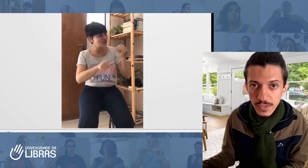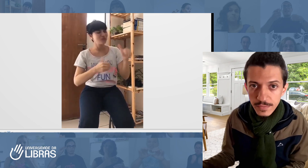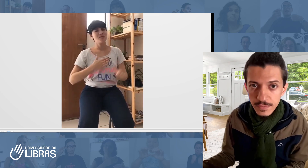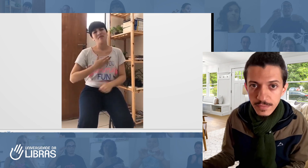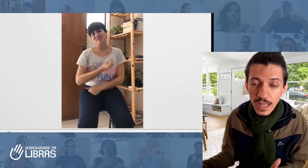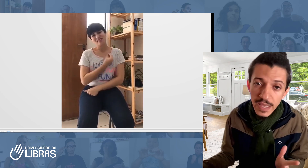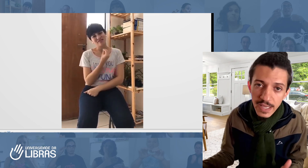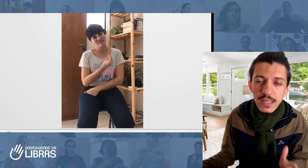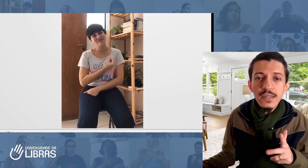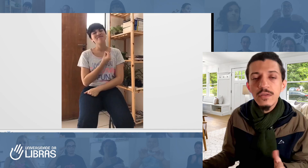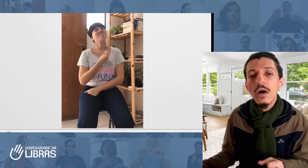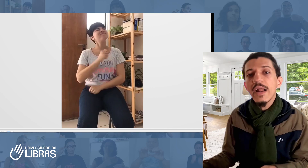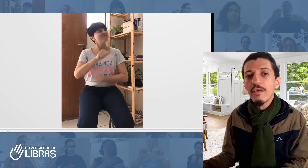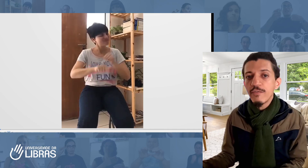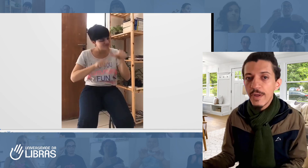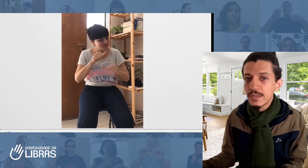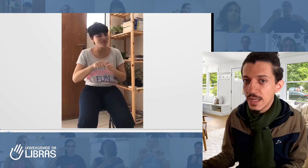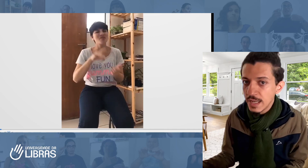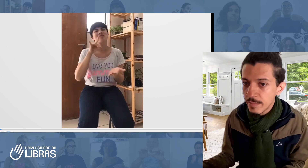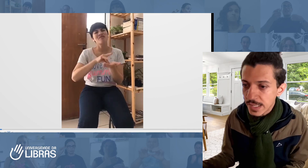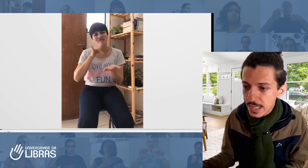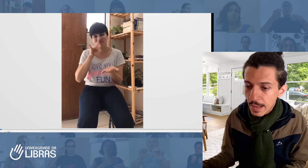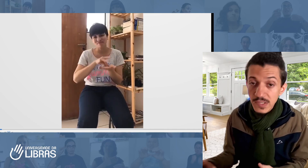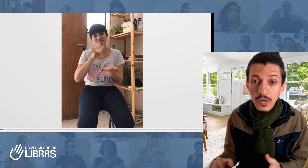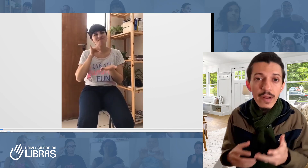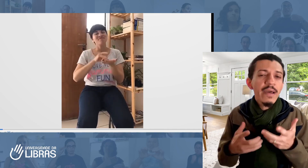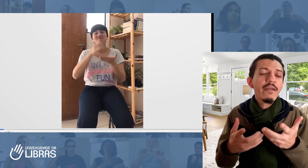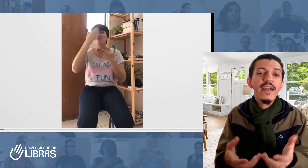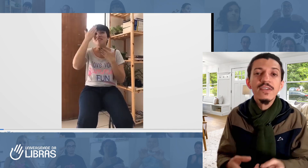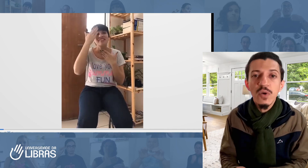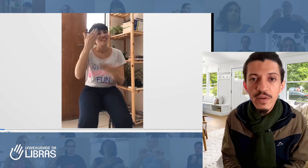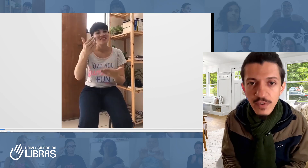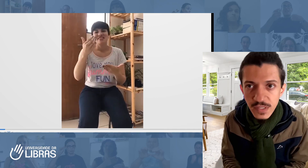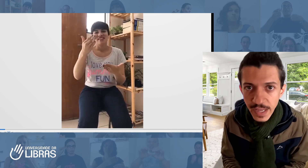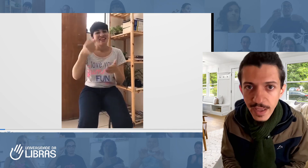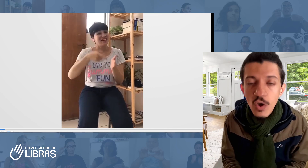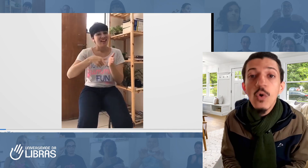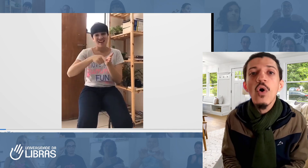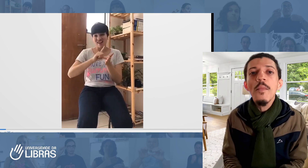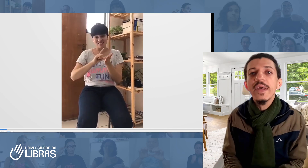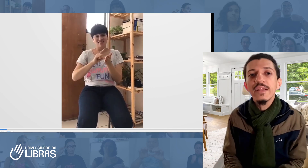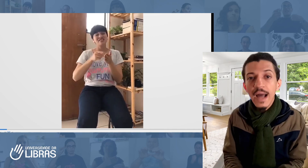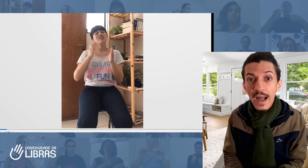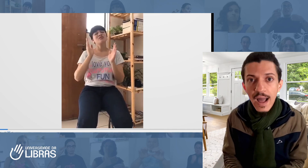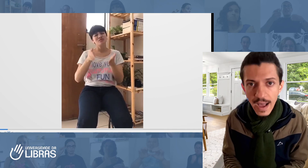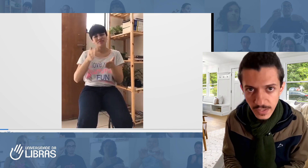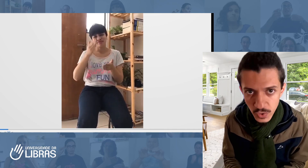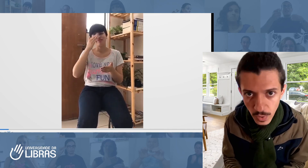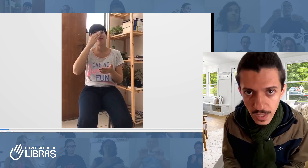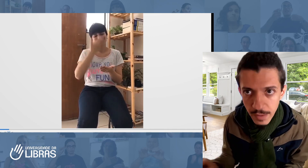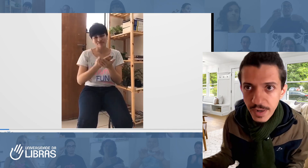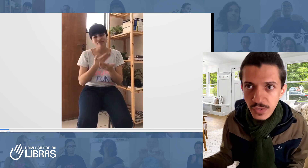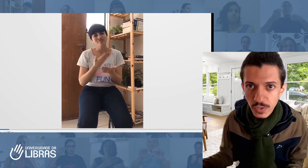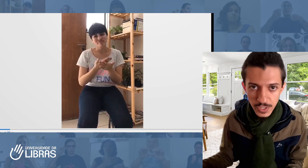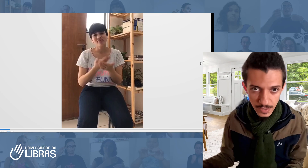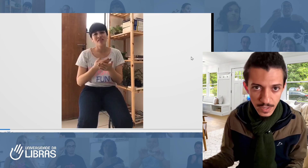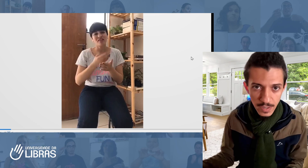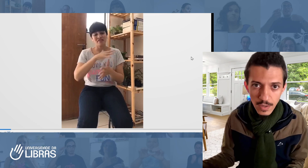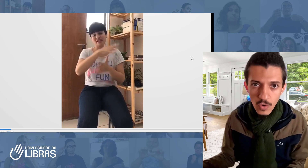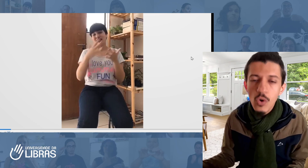e se tornaram fluentes em Libras. Mas agora eu quero falar sobre você. como que está a sua Libras hoje? Como